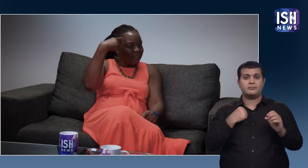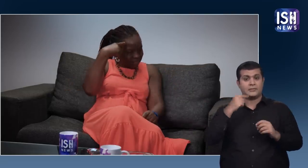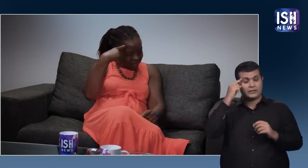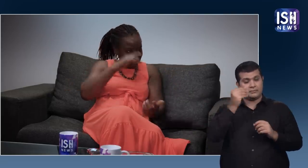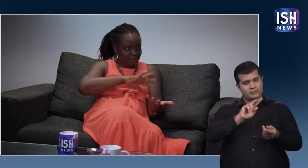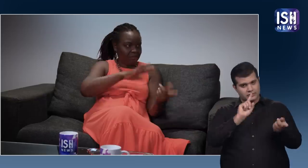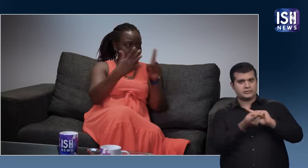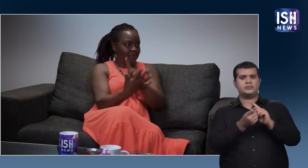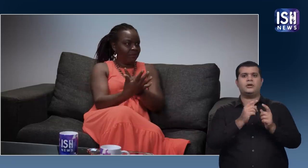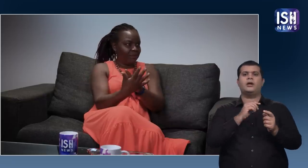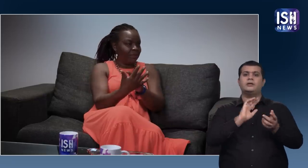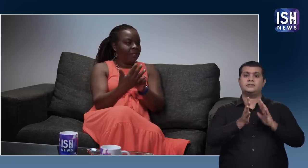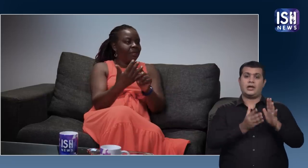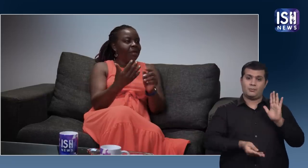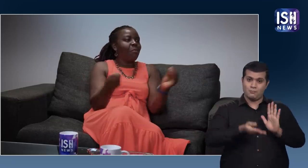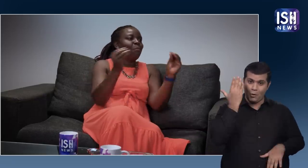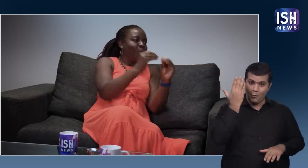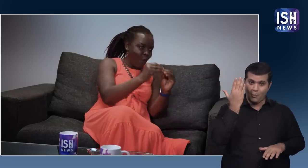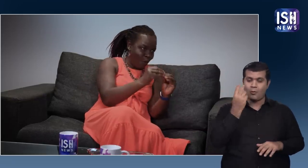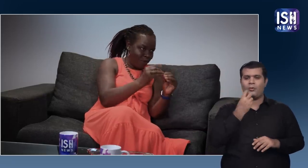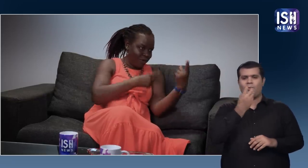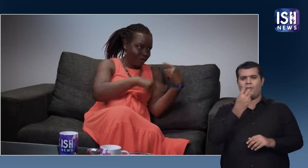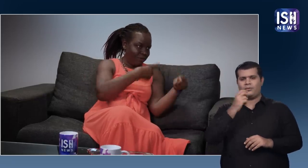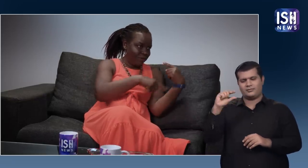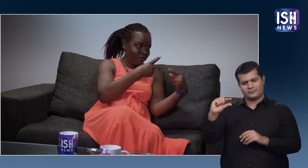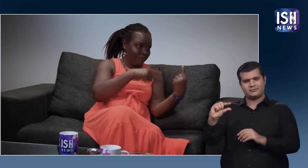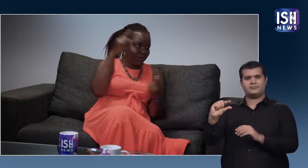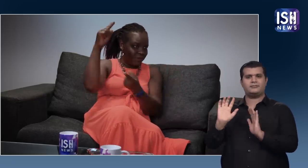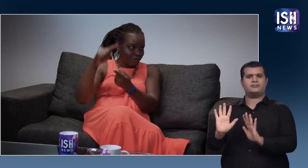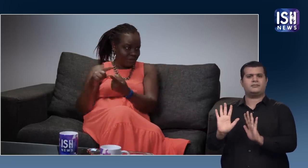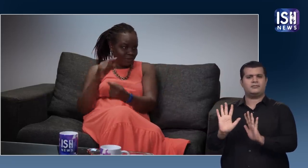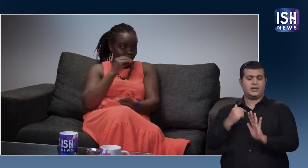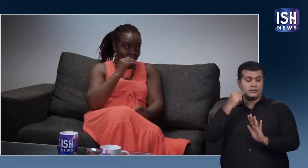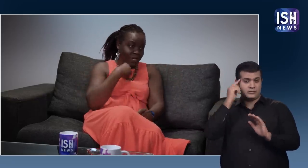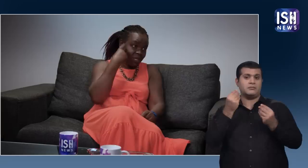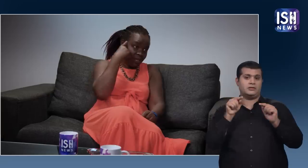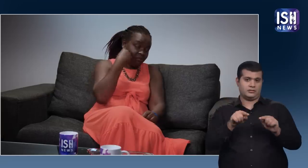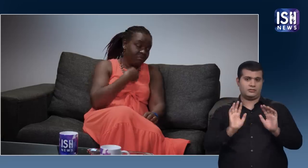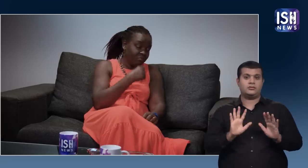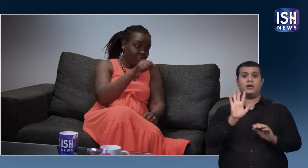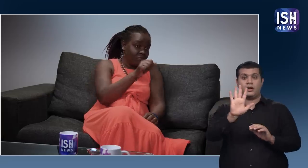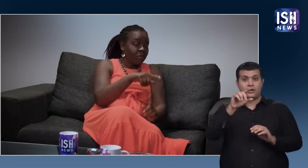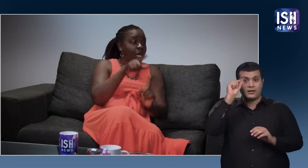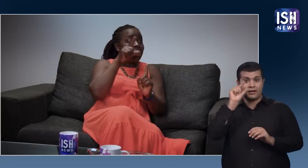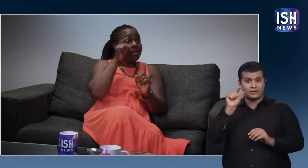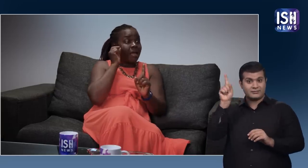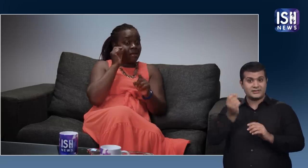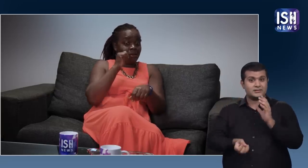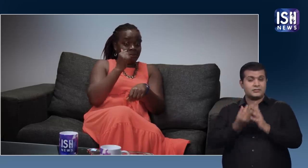मुझे लगता है कि यह दूसरी तरफ होना चाहिए, sign पर अधिक जोर और oralism पर कम ऐसे ही करना चाहिए जब ग्यालेड